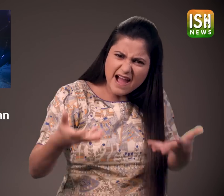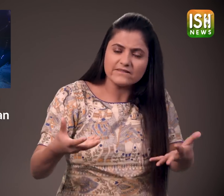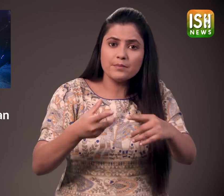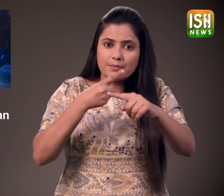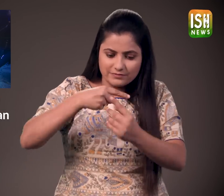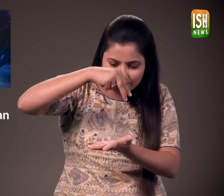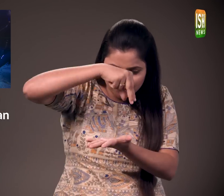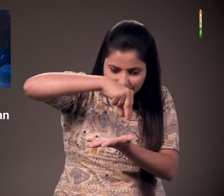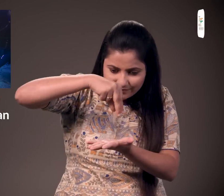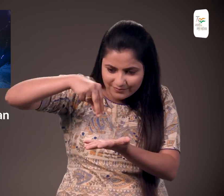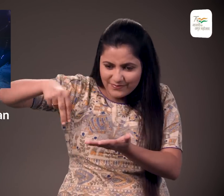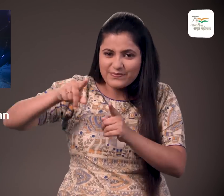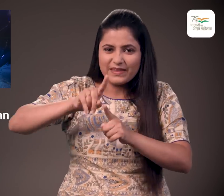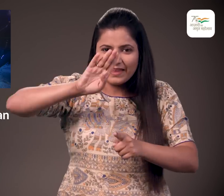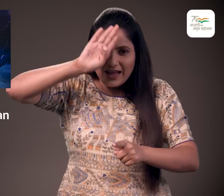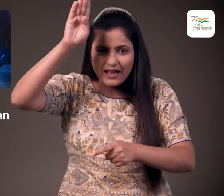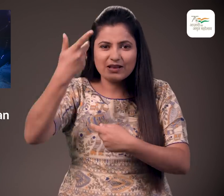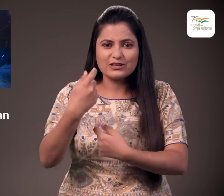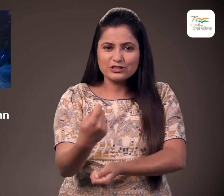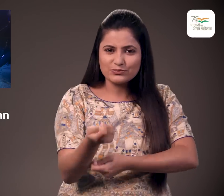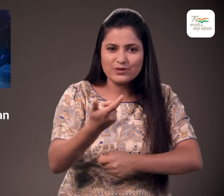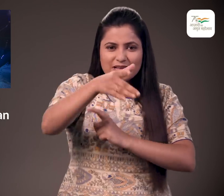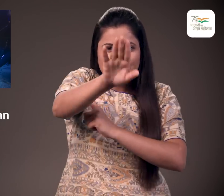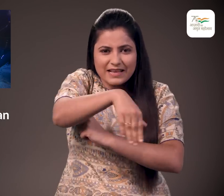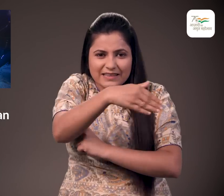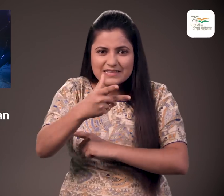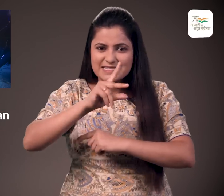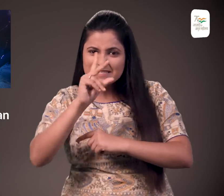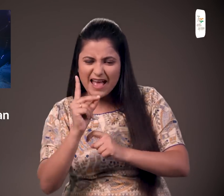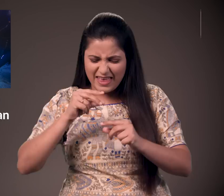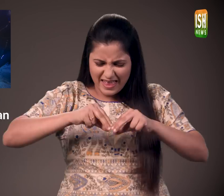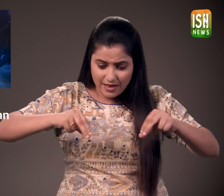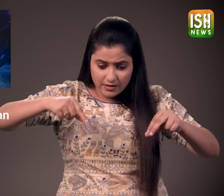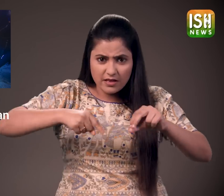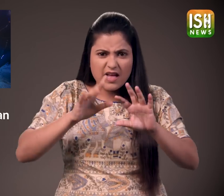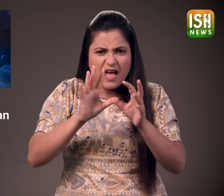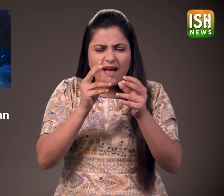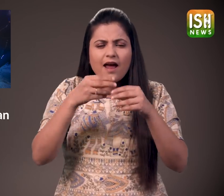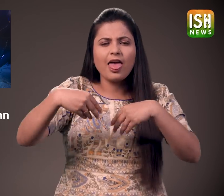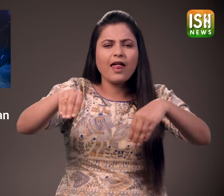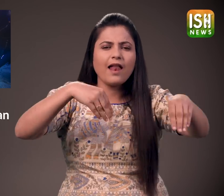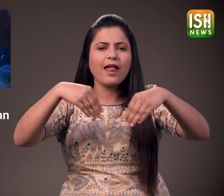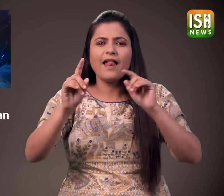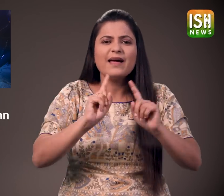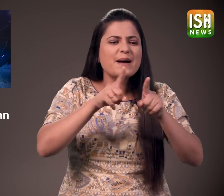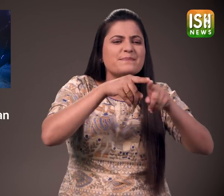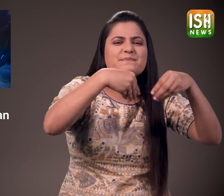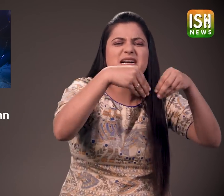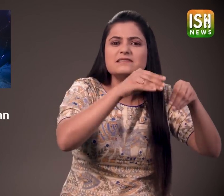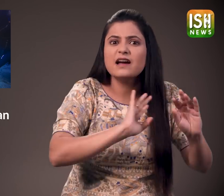का इस्तमाल किया राजा, घोडा, हाती, रानी, आधी जैसे तुकड़े थे ये प्लास्टिक के नहीं बने